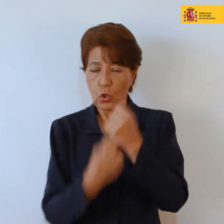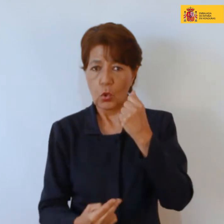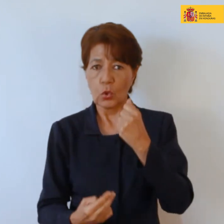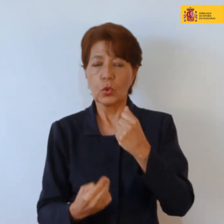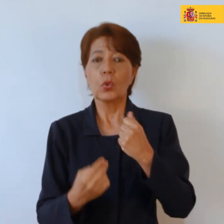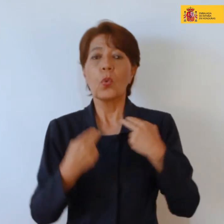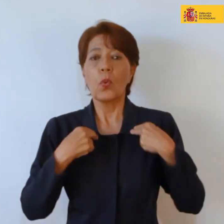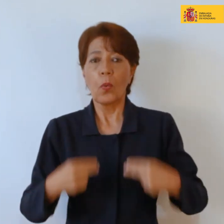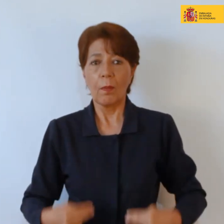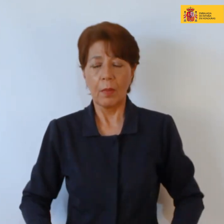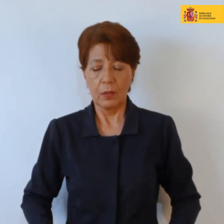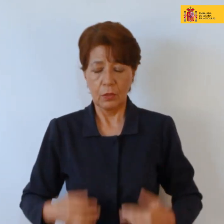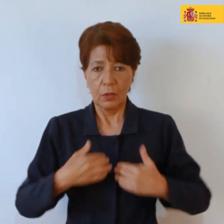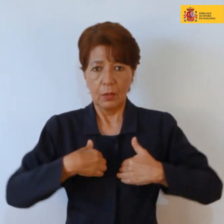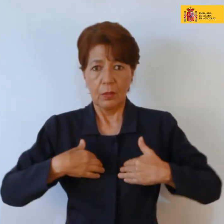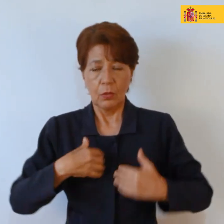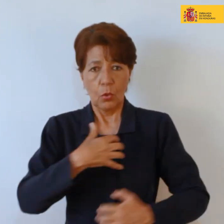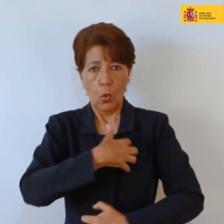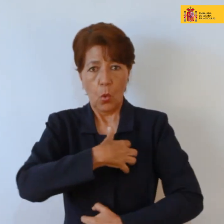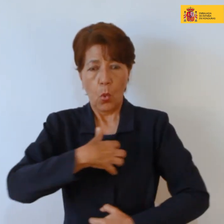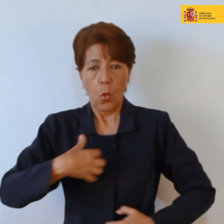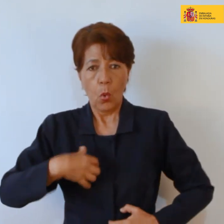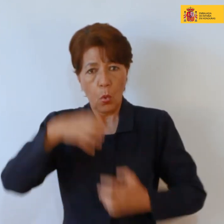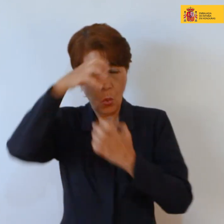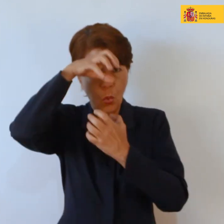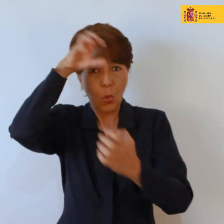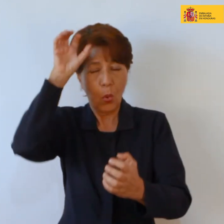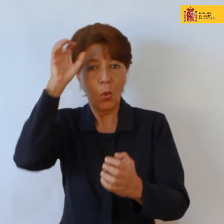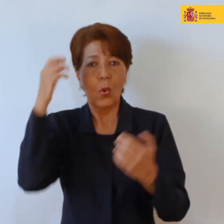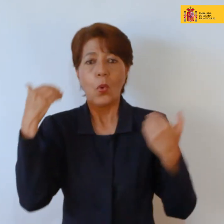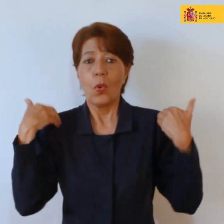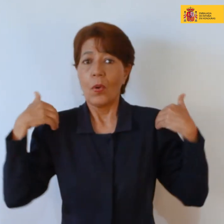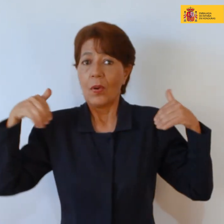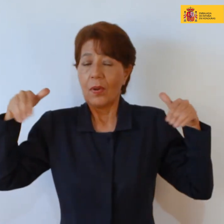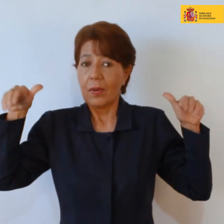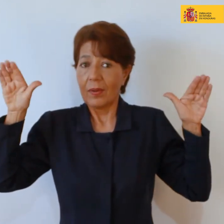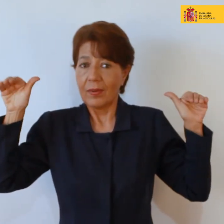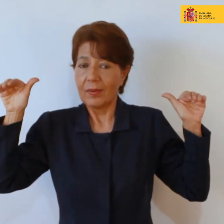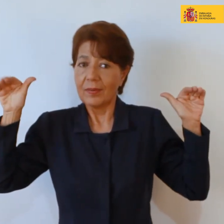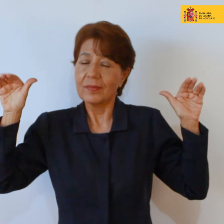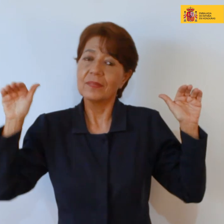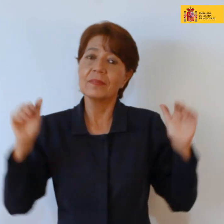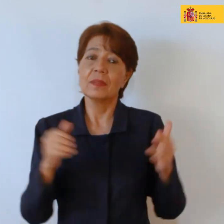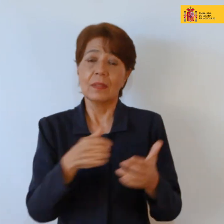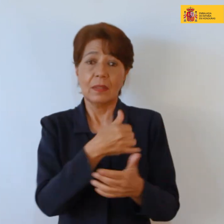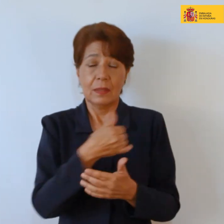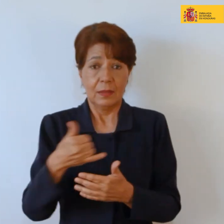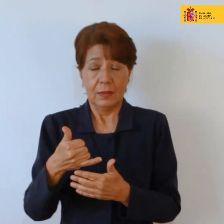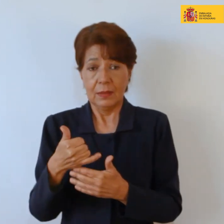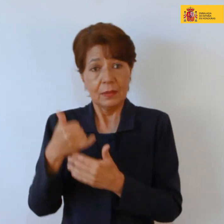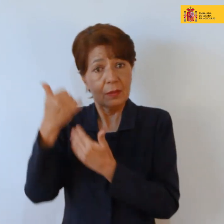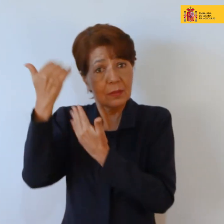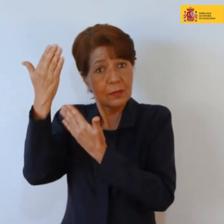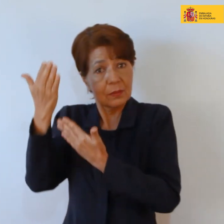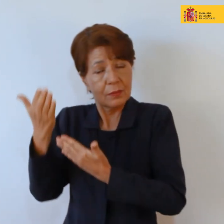o a un tigre con alas que a veces se representa volando, ¿no? En su forma humana